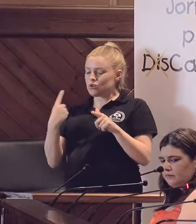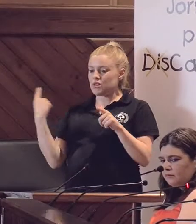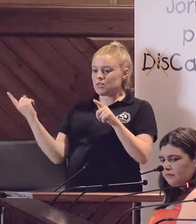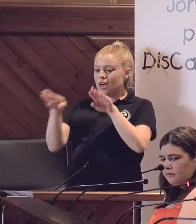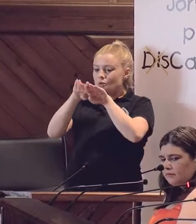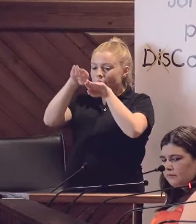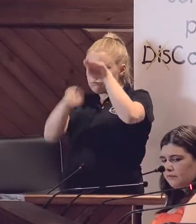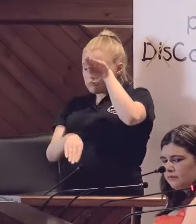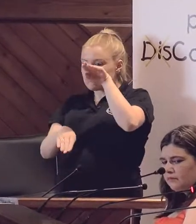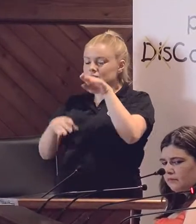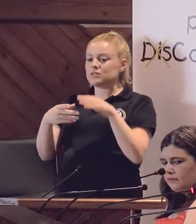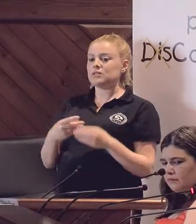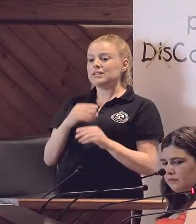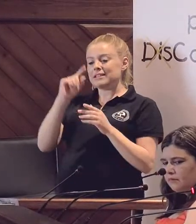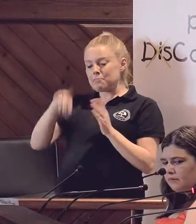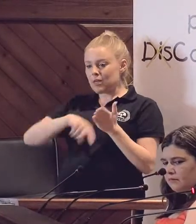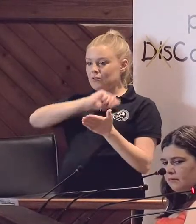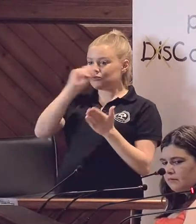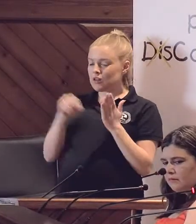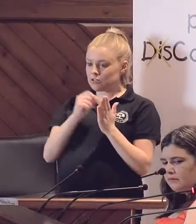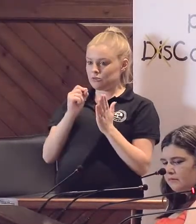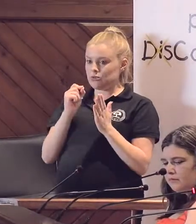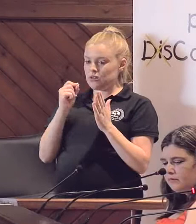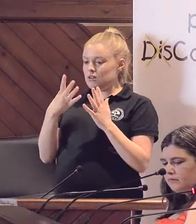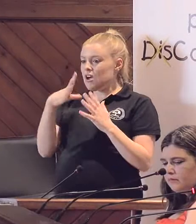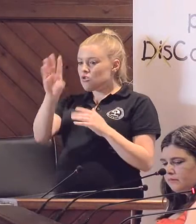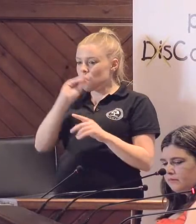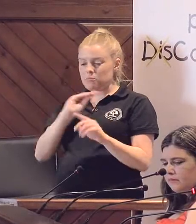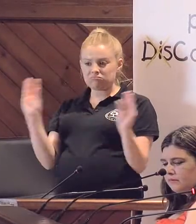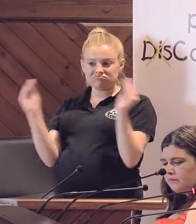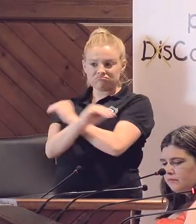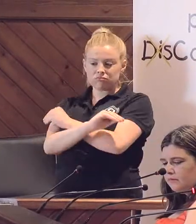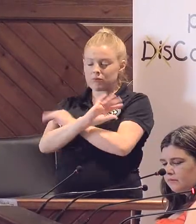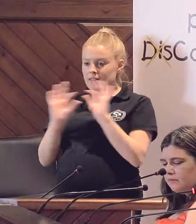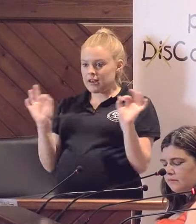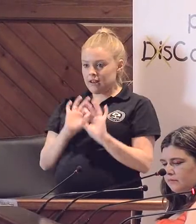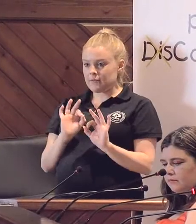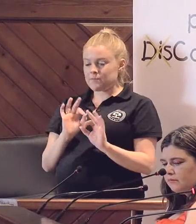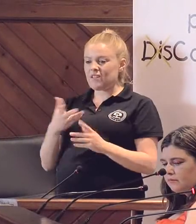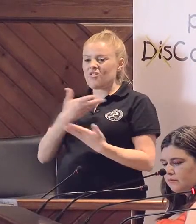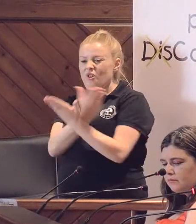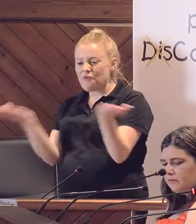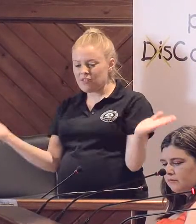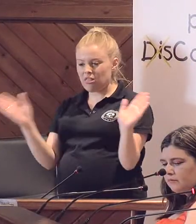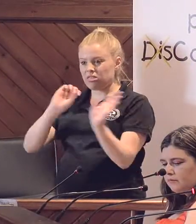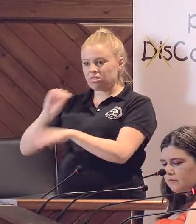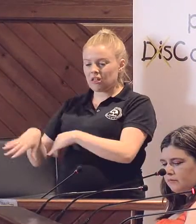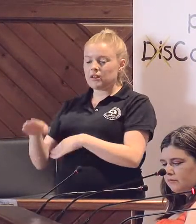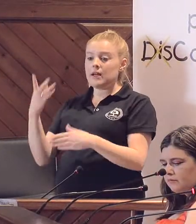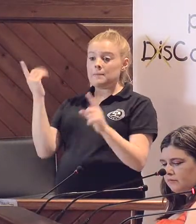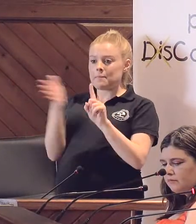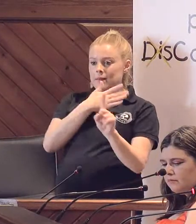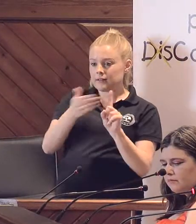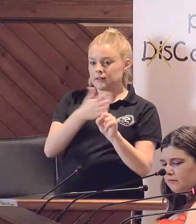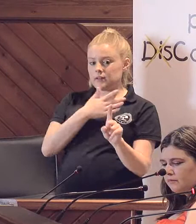desigualdad de trato y contrato, la incomprensión, el uso y el abuso de confianza, los malos tratos y las